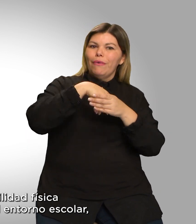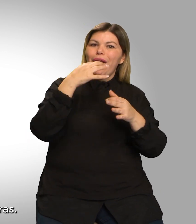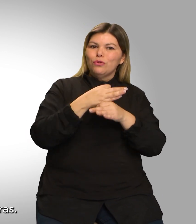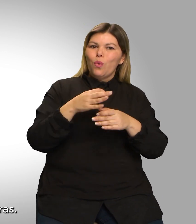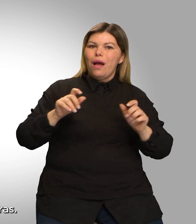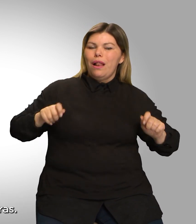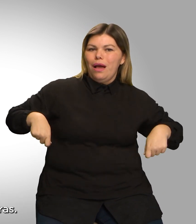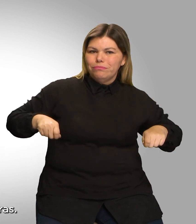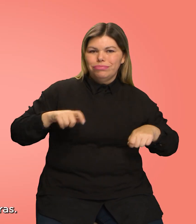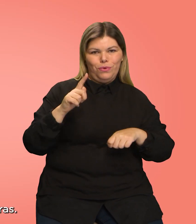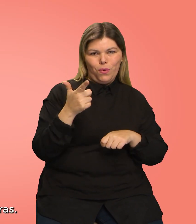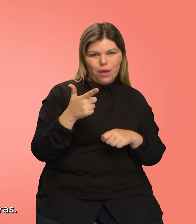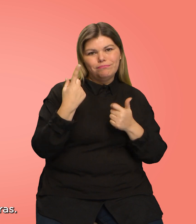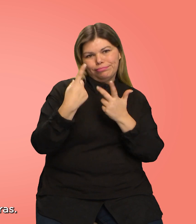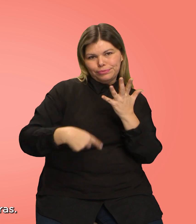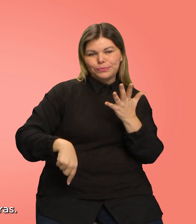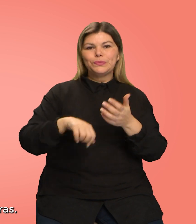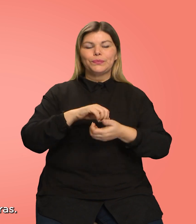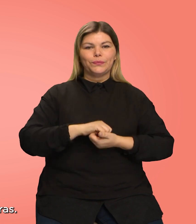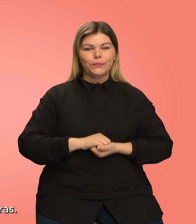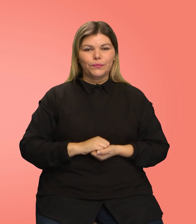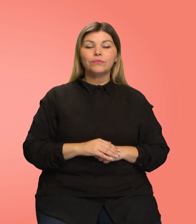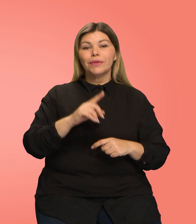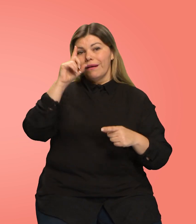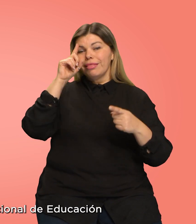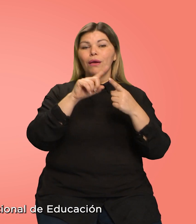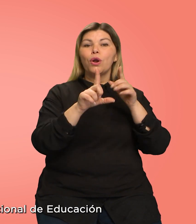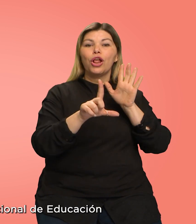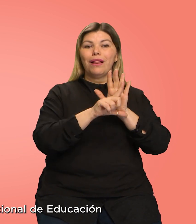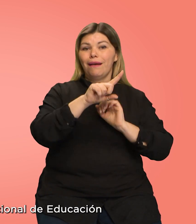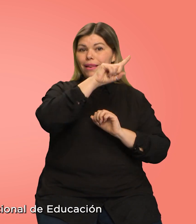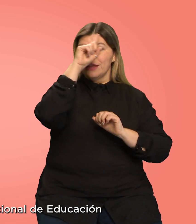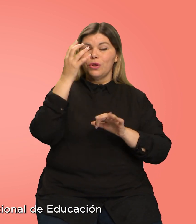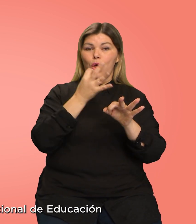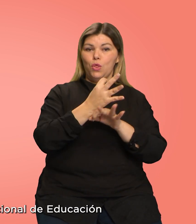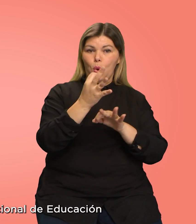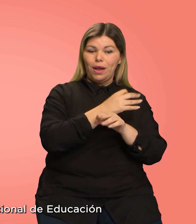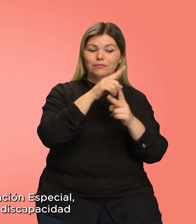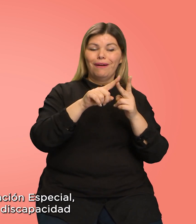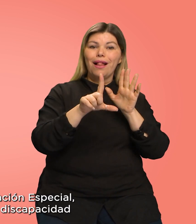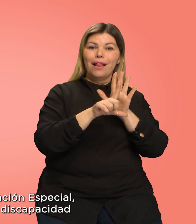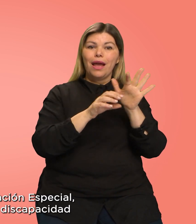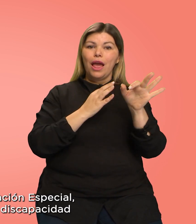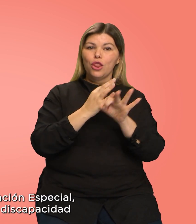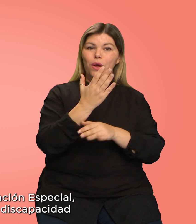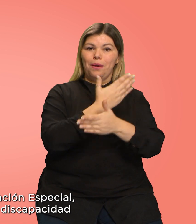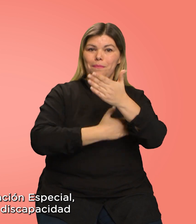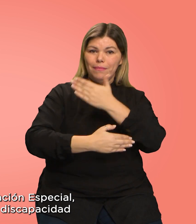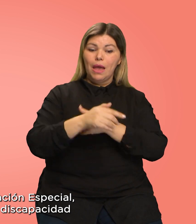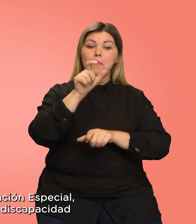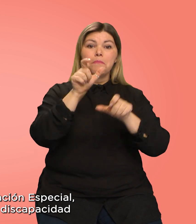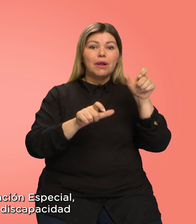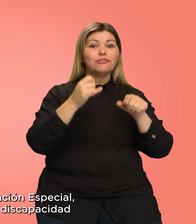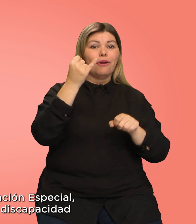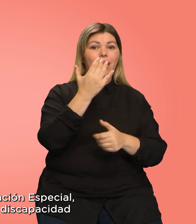De acuerdo a la Ley Nacional de Educación y a la Ley de Educación Especial,